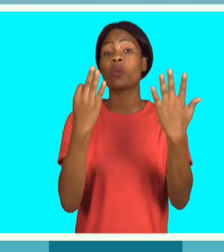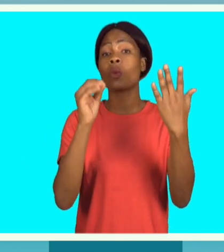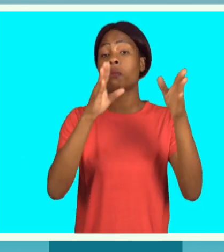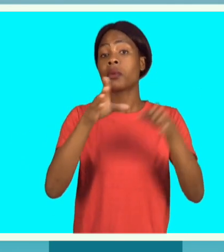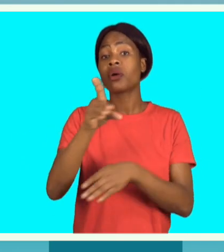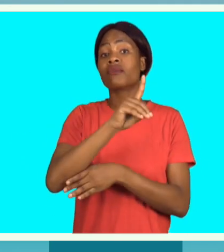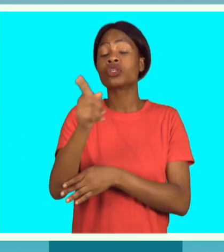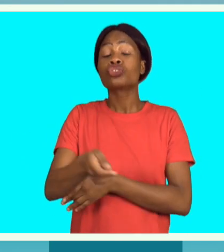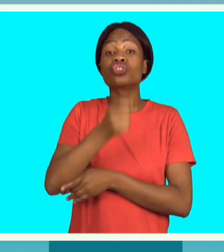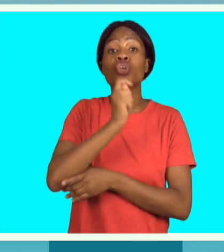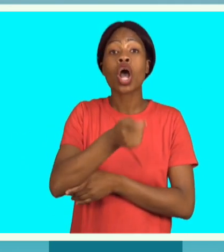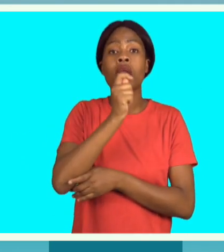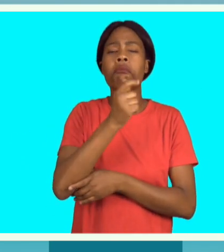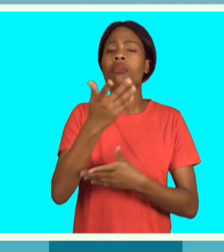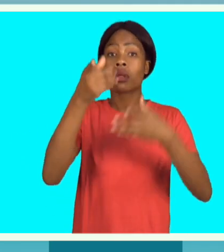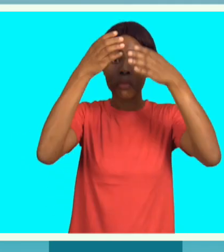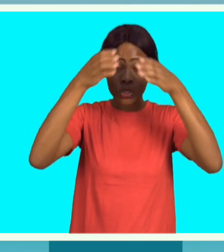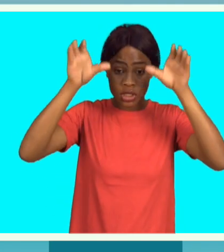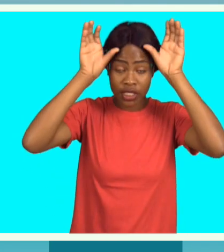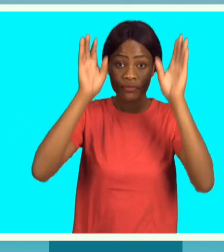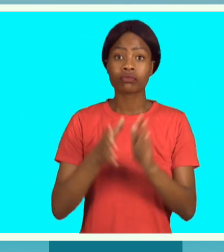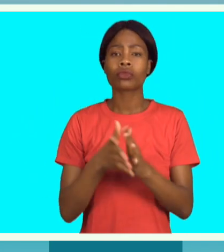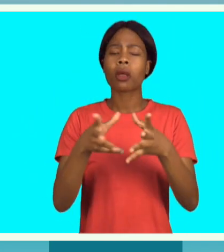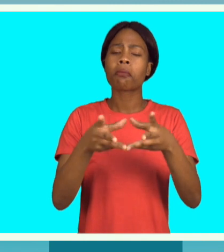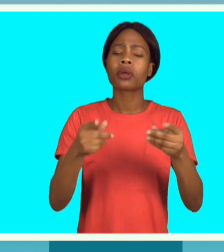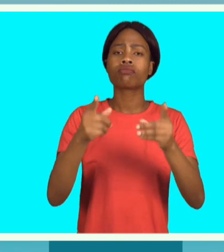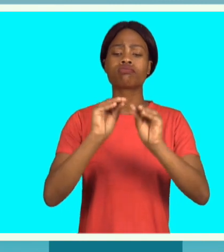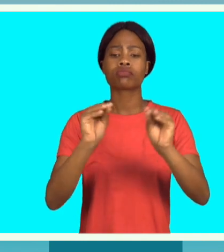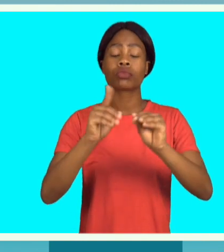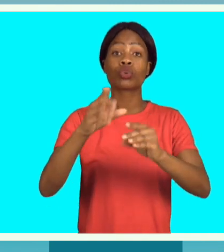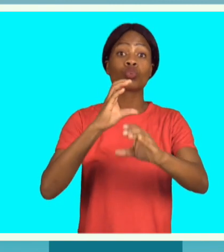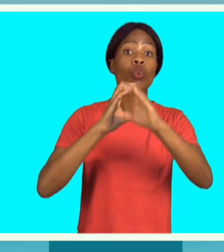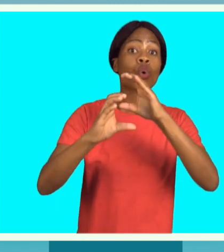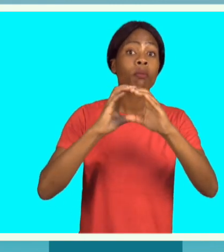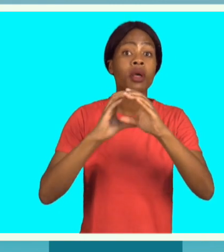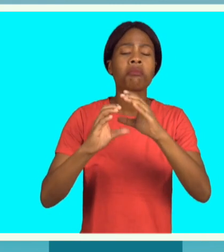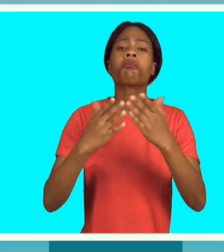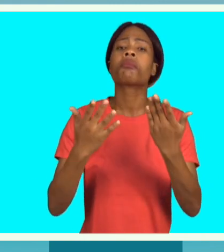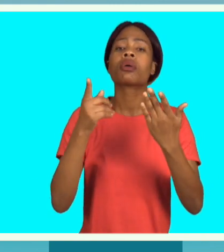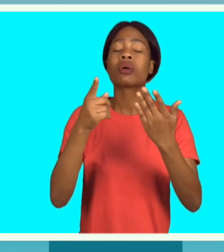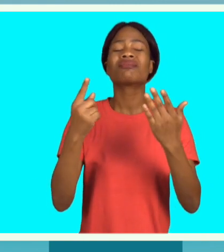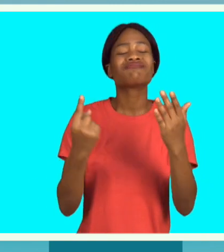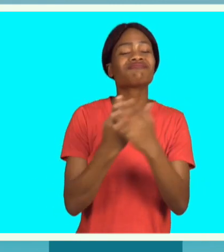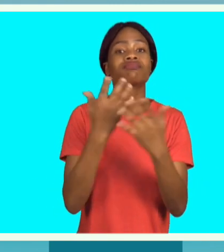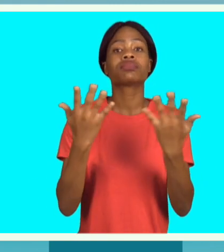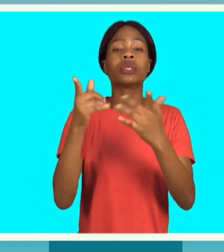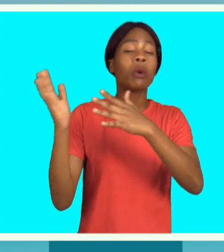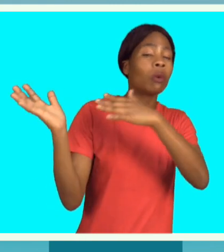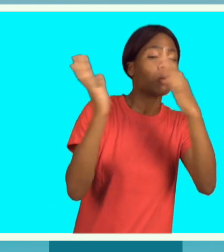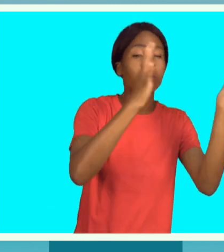Pouco mais de 80 pessoas, entre jornalistas e pessoas com deficiência, foram capacitadas em matéria relacionada com